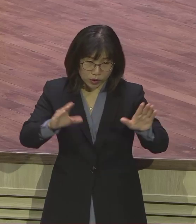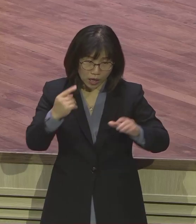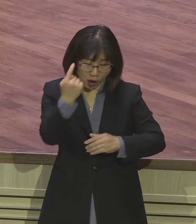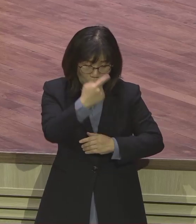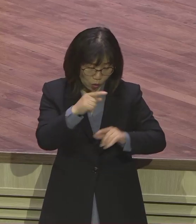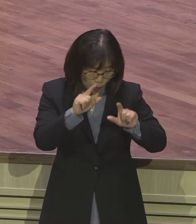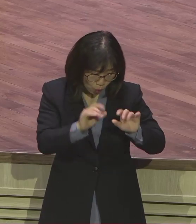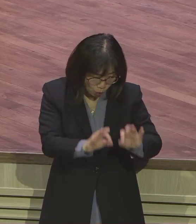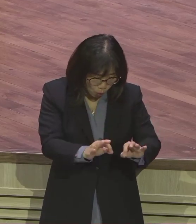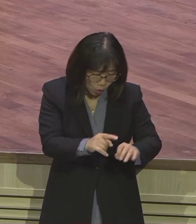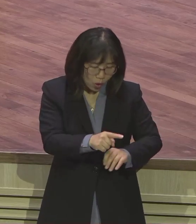좋았더라.